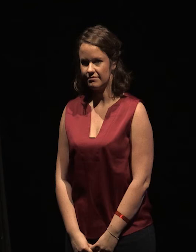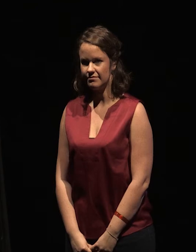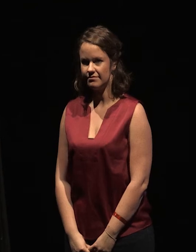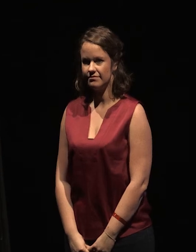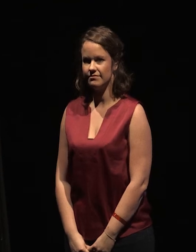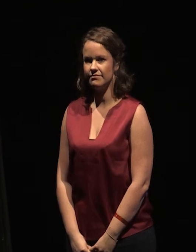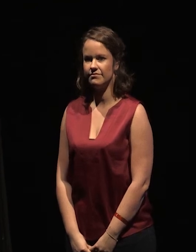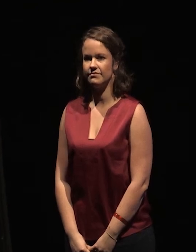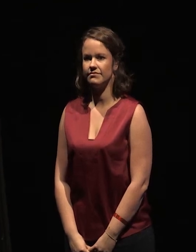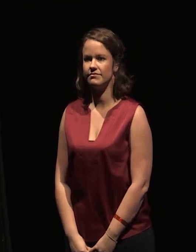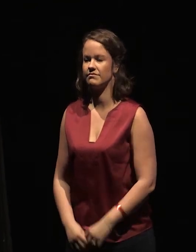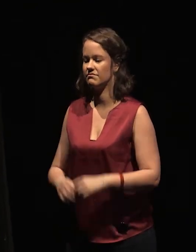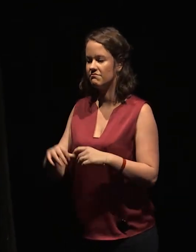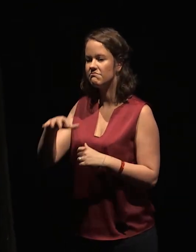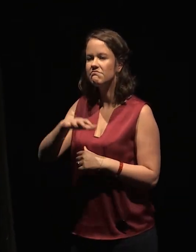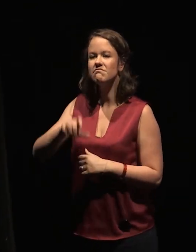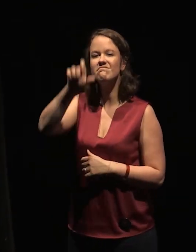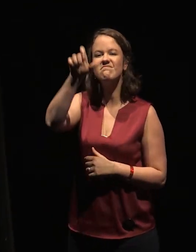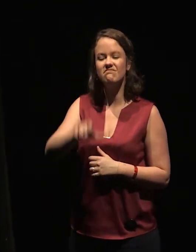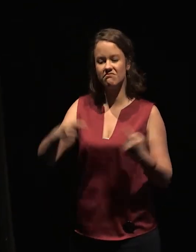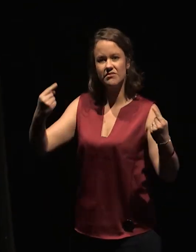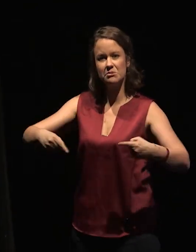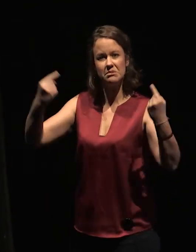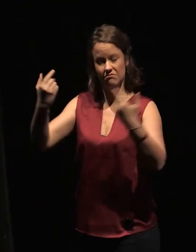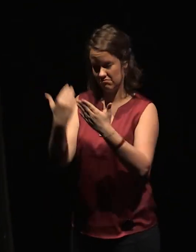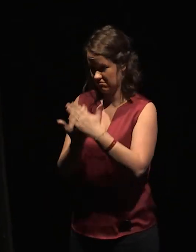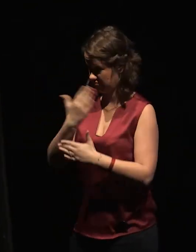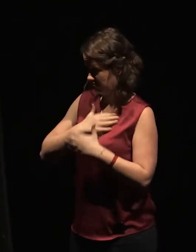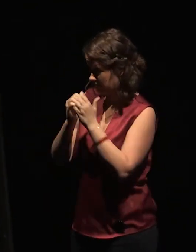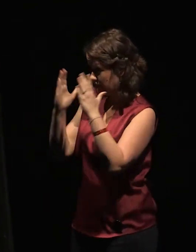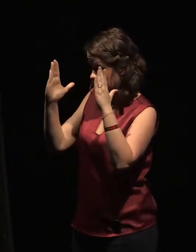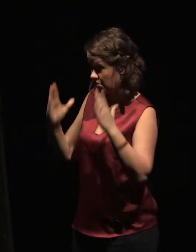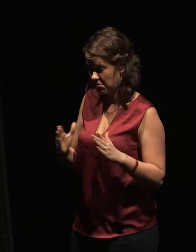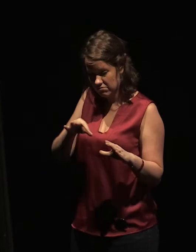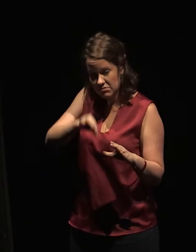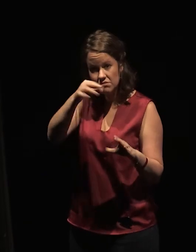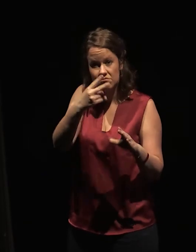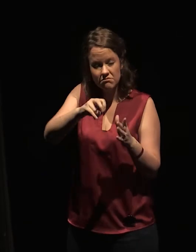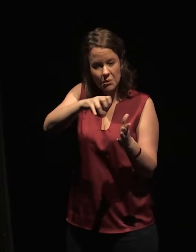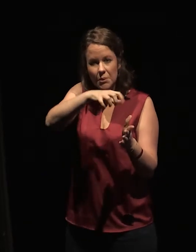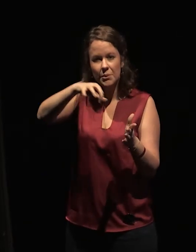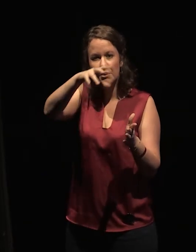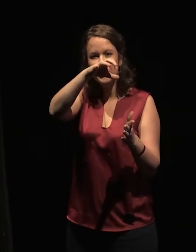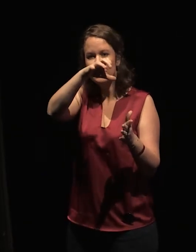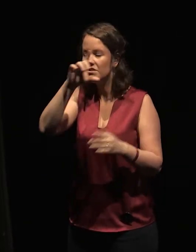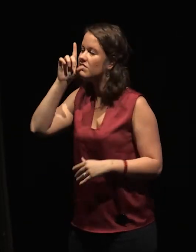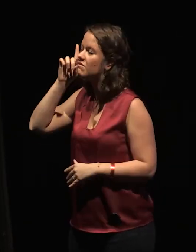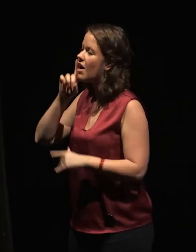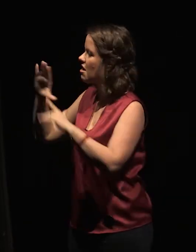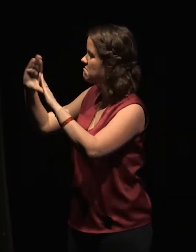L'ennemi qui prend le thé dans notre masure a une jument dans la fumée et une fille aux sourcils épais, aux yeux noisettes